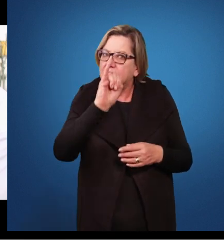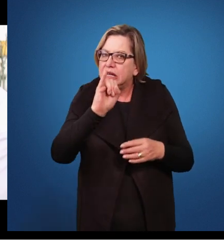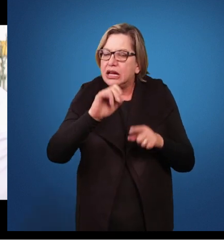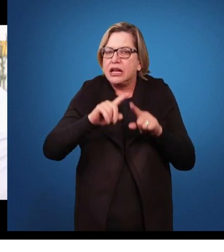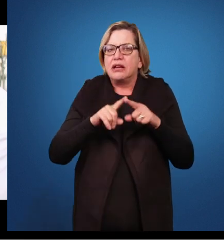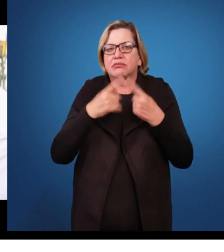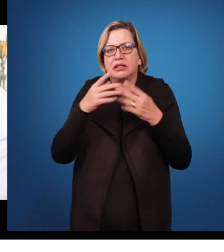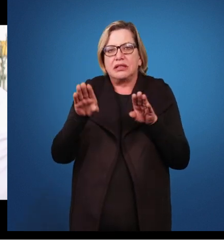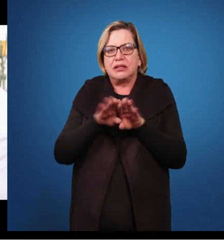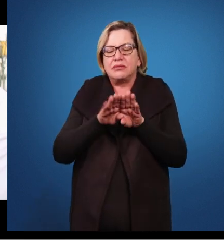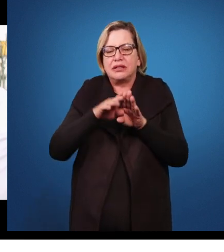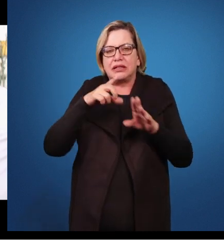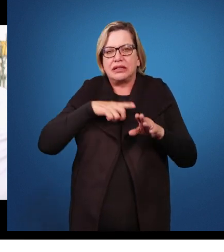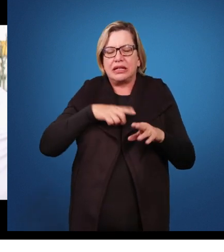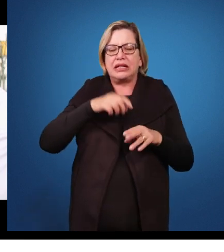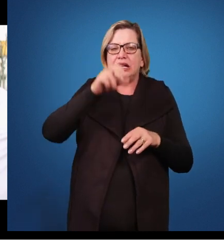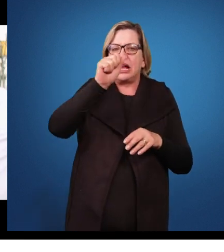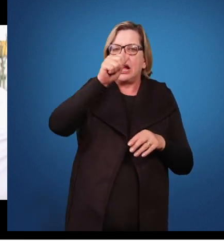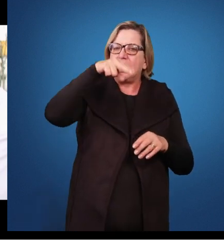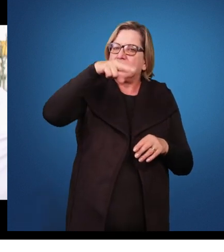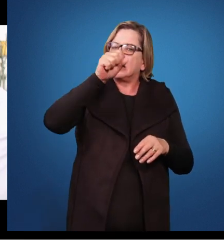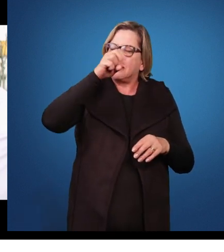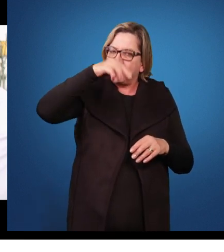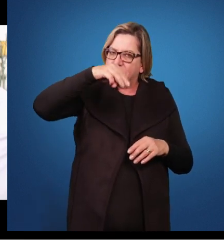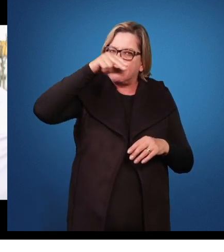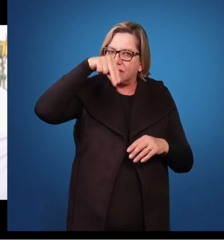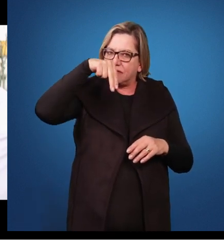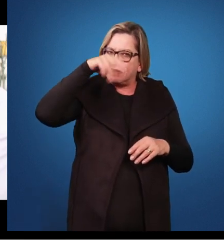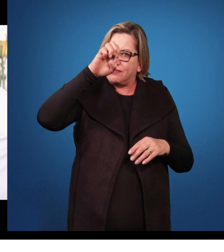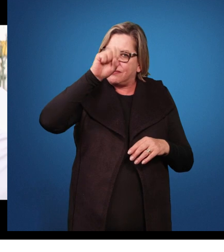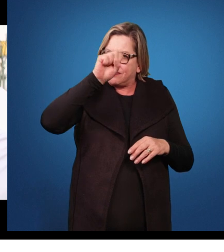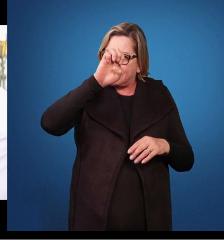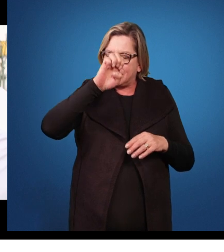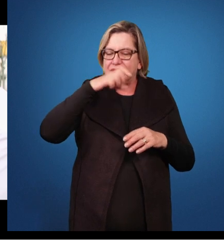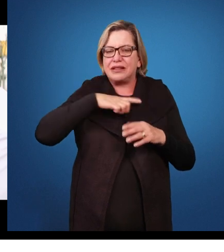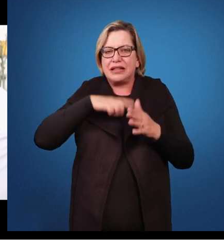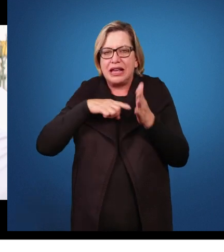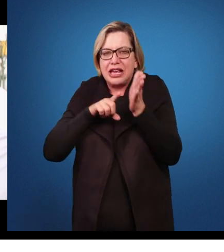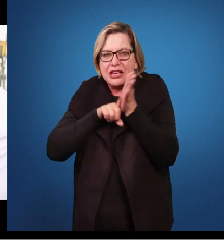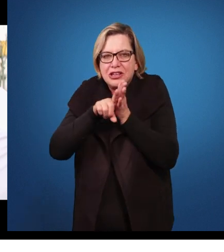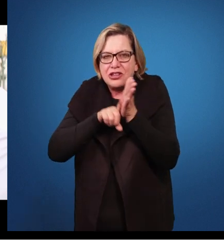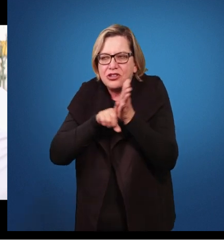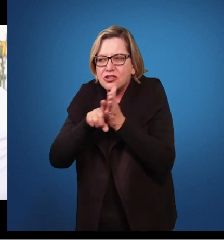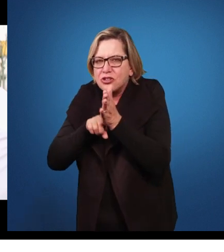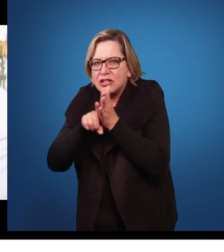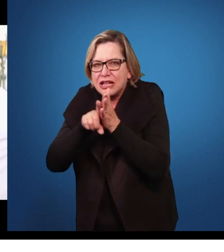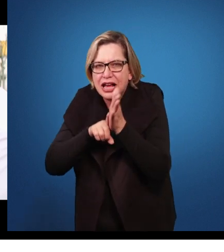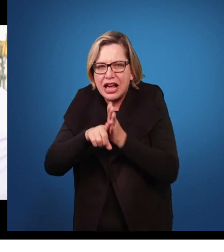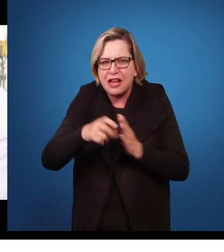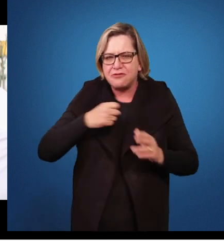anamnese que você tem que fazer com a família. Você tem um questionário, uma entrevista que você tem que fazer com os professores.